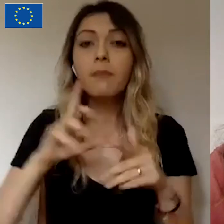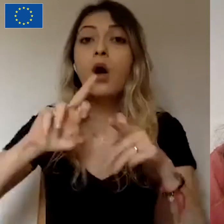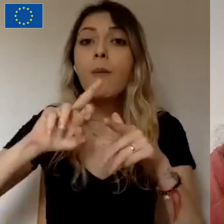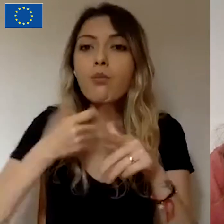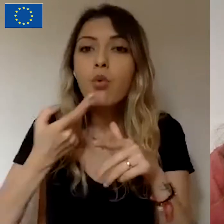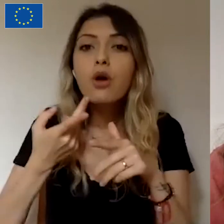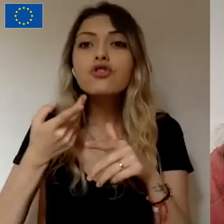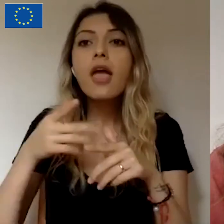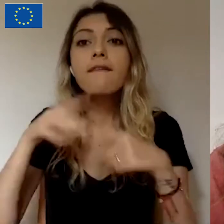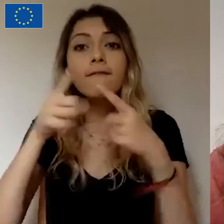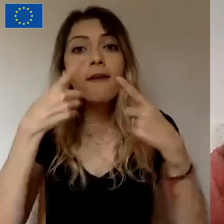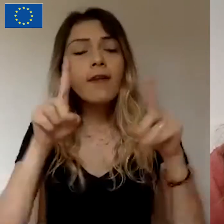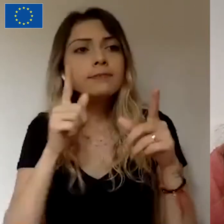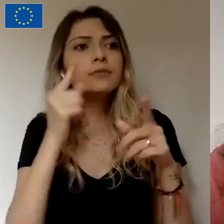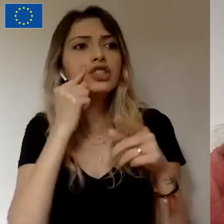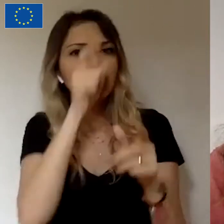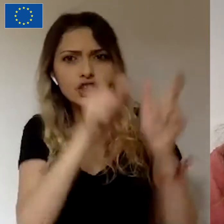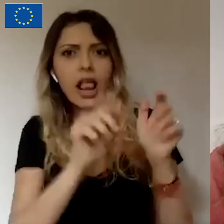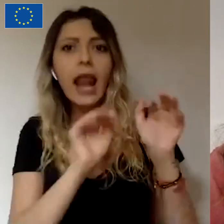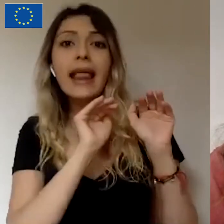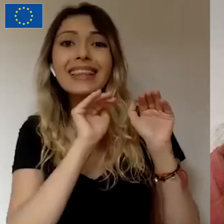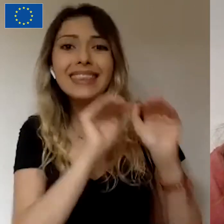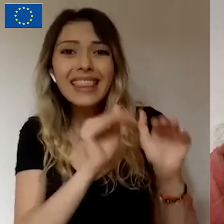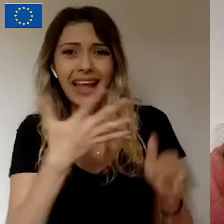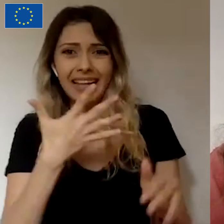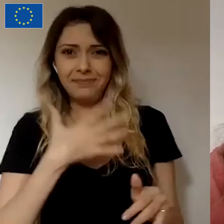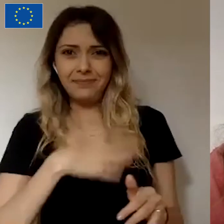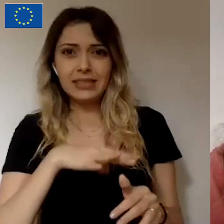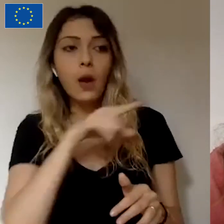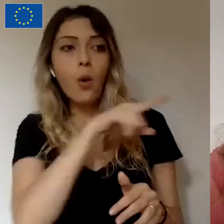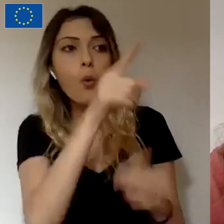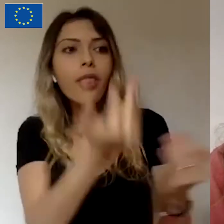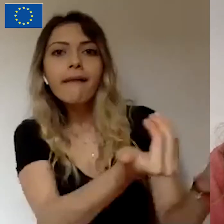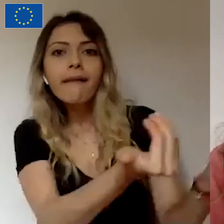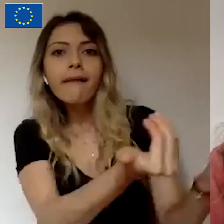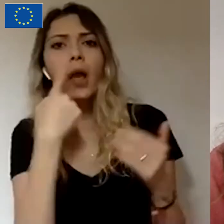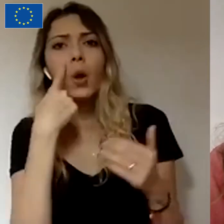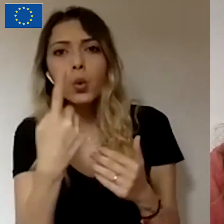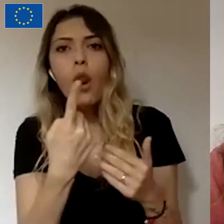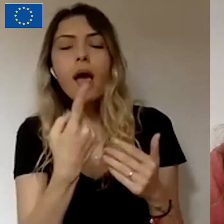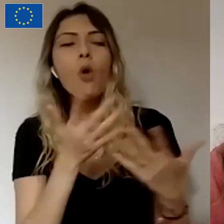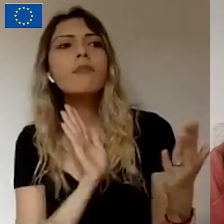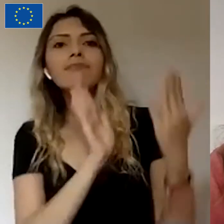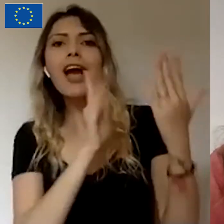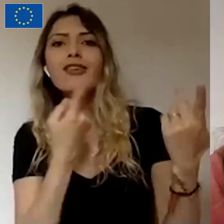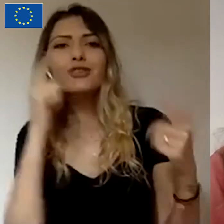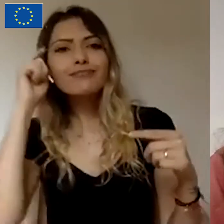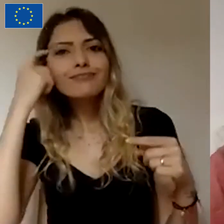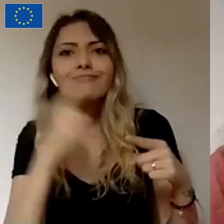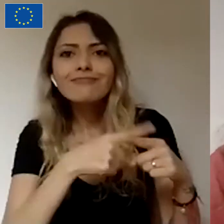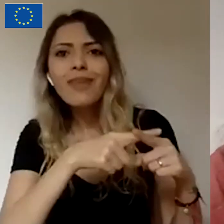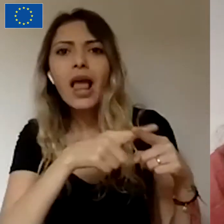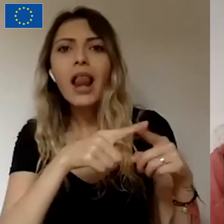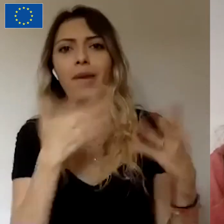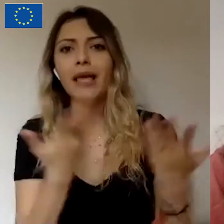onlardan gerekli finansal ihtiyaçlarınızı karşılayabileceğiniz bir yöntem aslında. Destekçiler için ise inandıkları